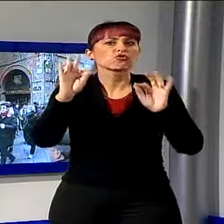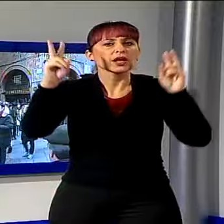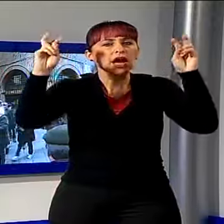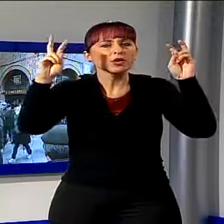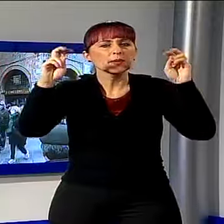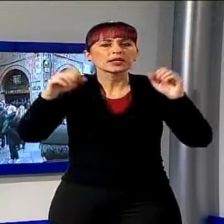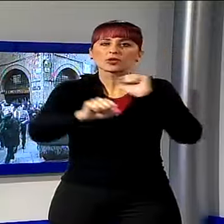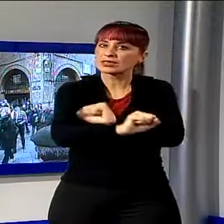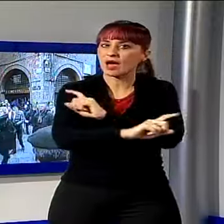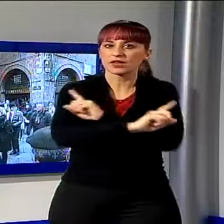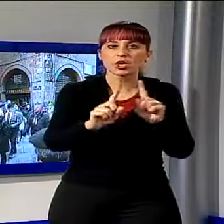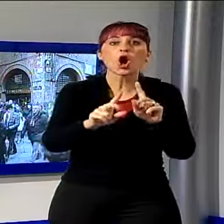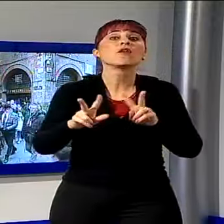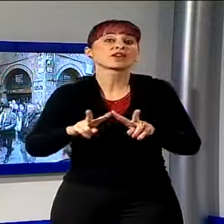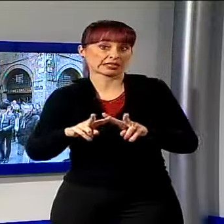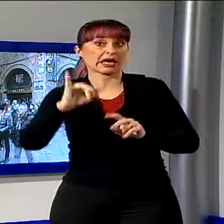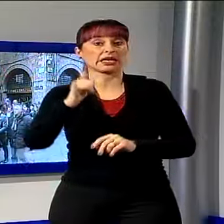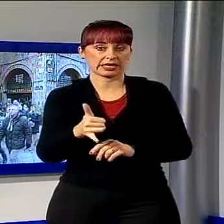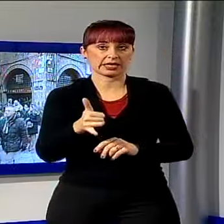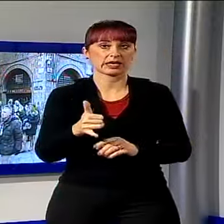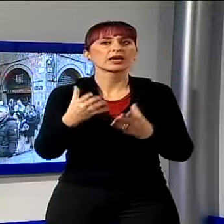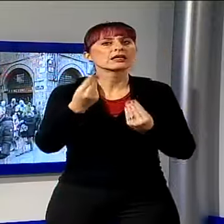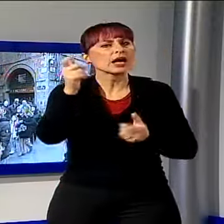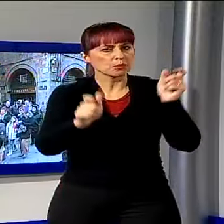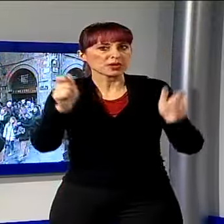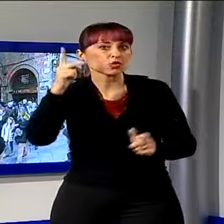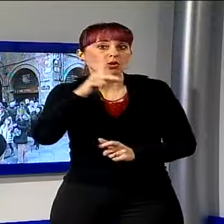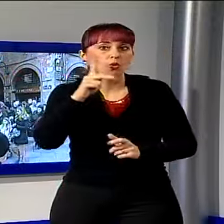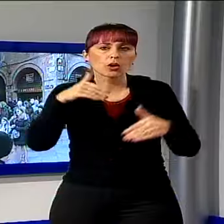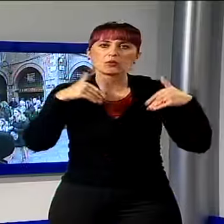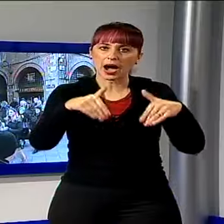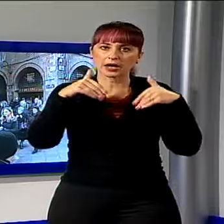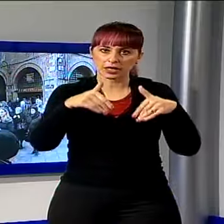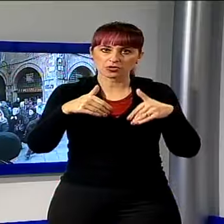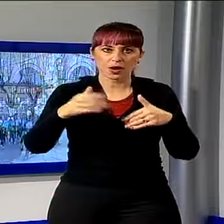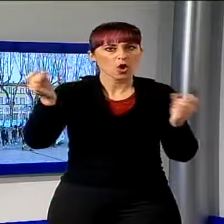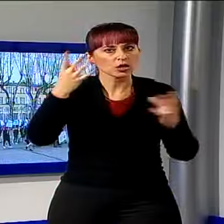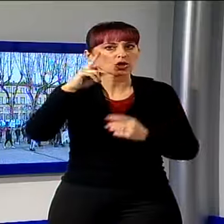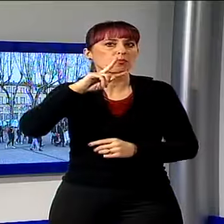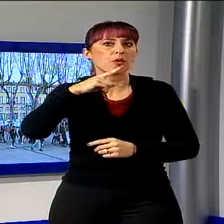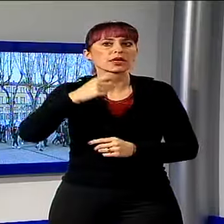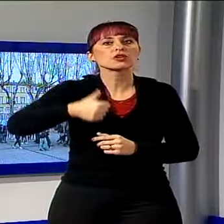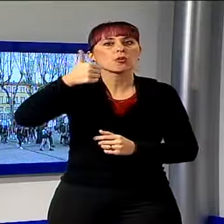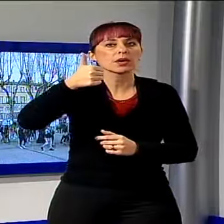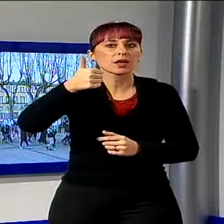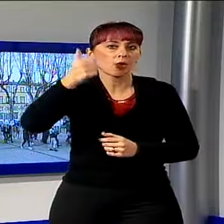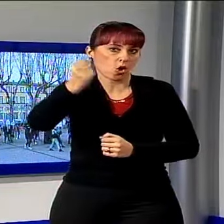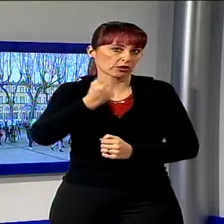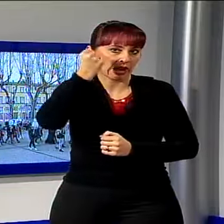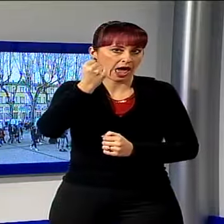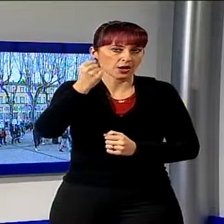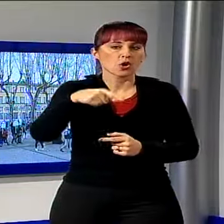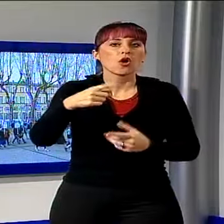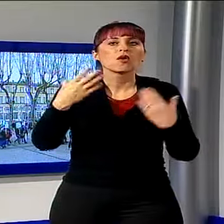Molti lucchesi che hanno risposto all'appello e che si sono ritrovati nel pomeriggio del primo dell'anno alla chiesa di Sant'Andrea, sede della